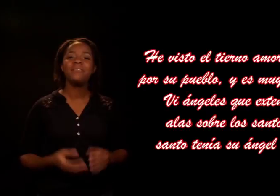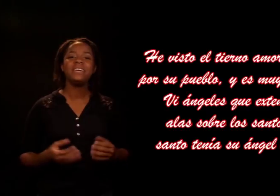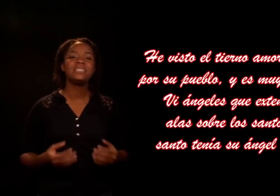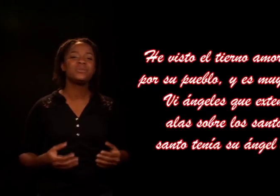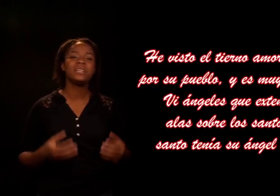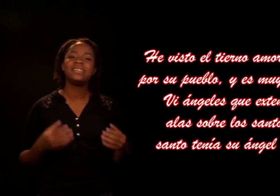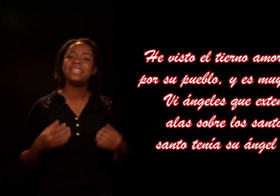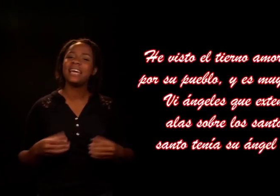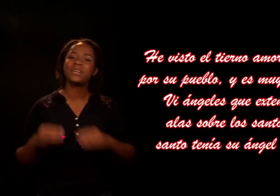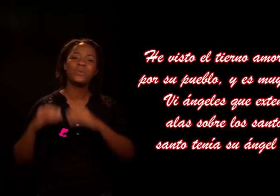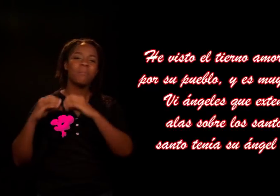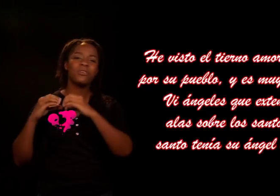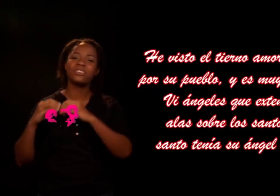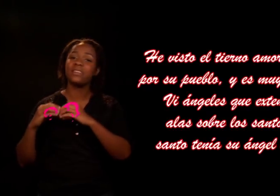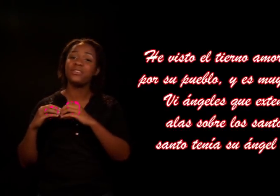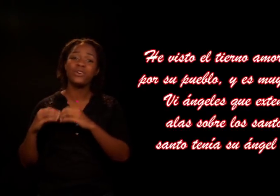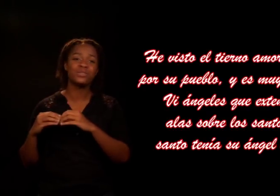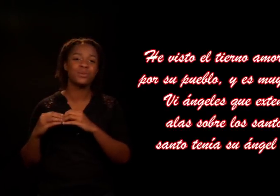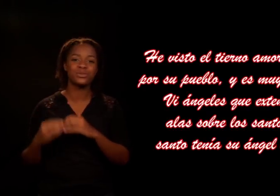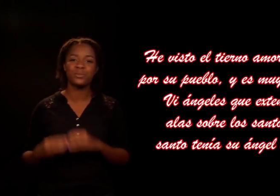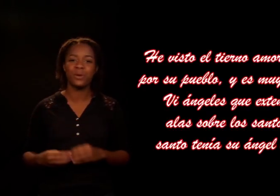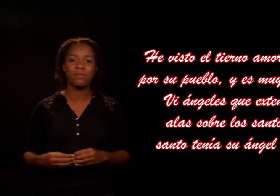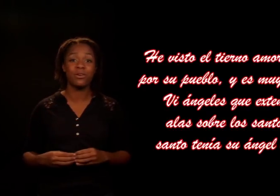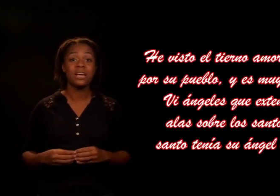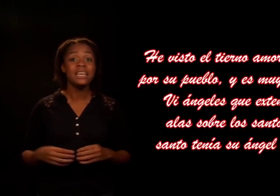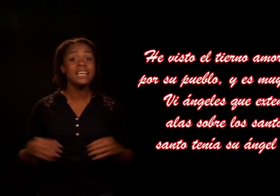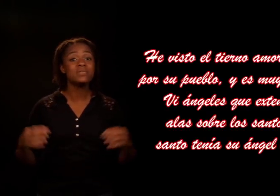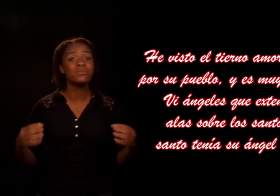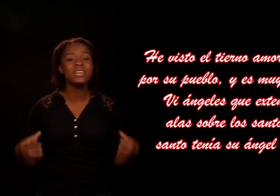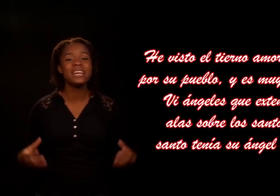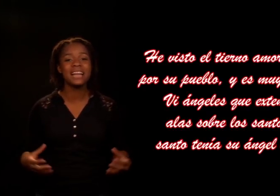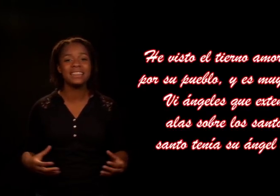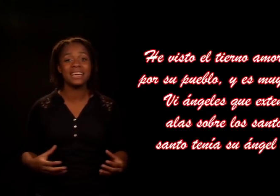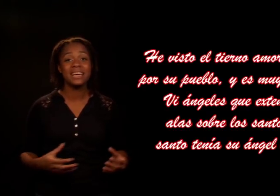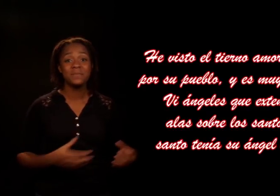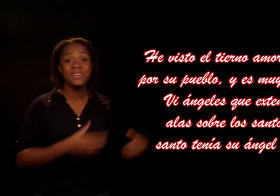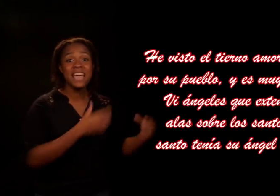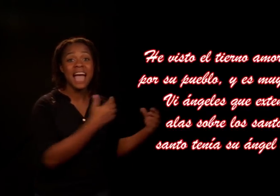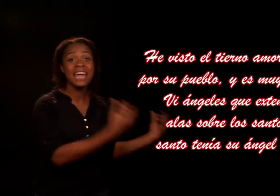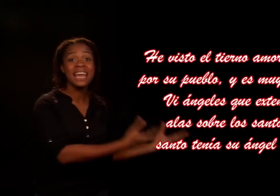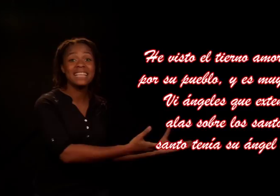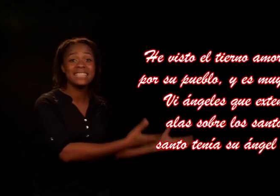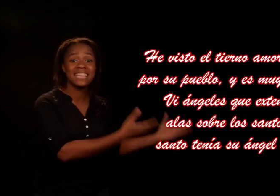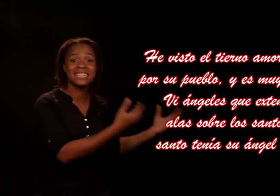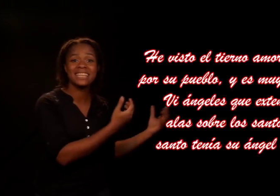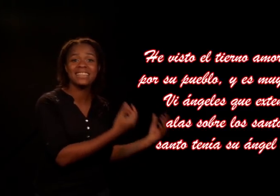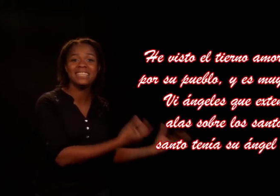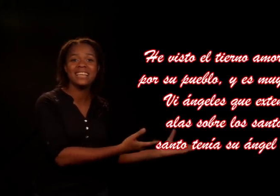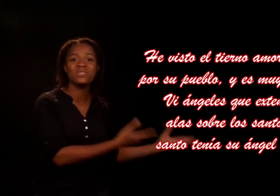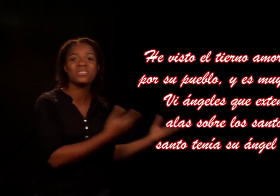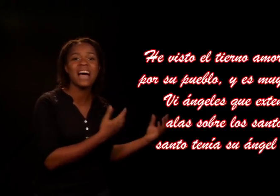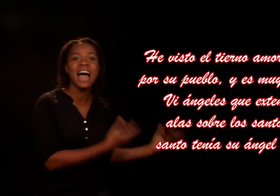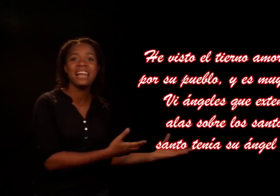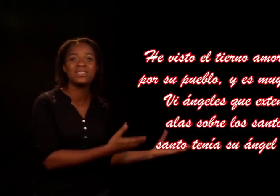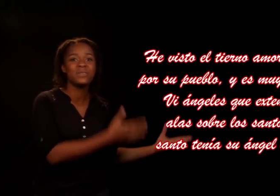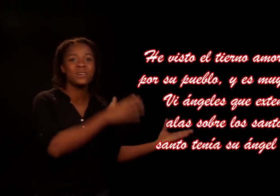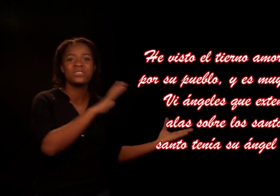visto el tierno amor de Dios por su pueblo y es muy grande. Vi ángeles que extendían sus alas sobre los